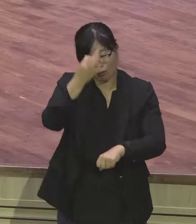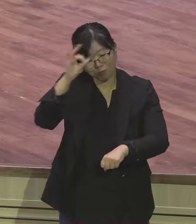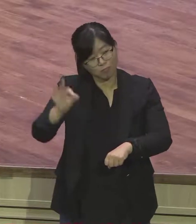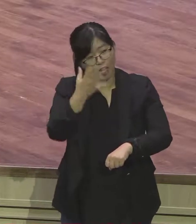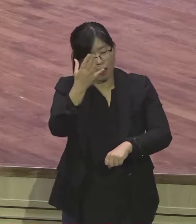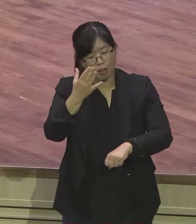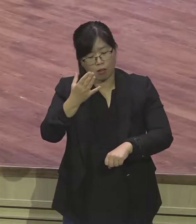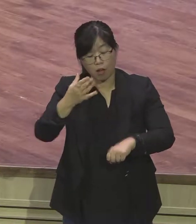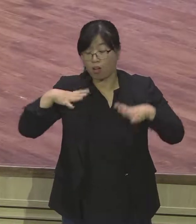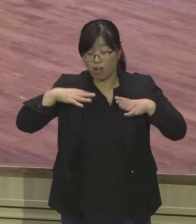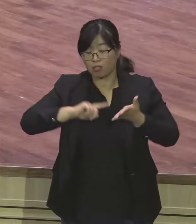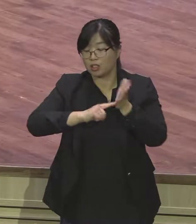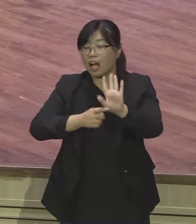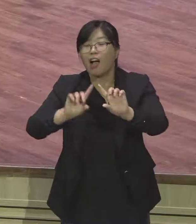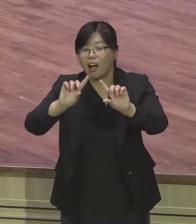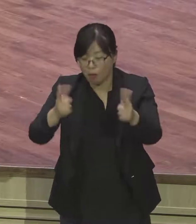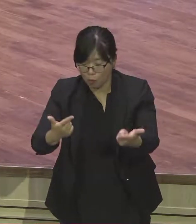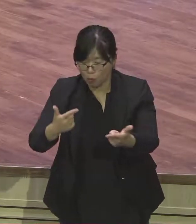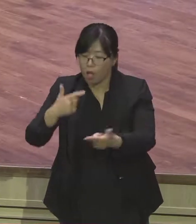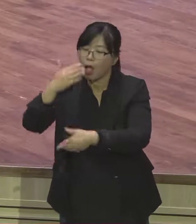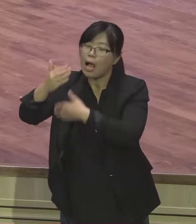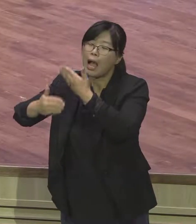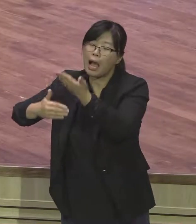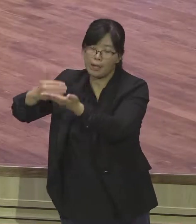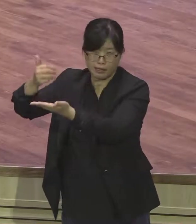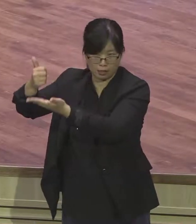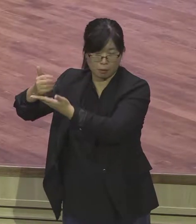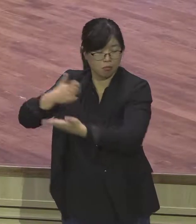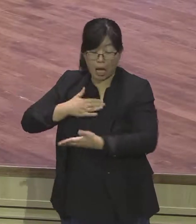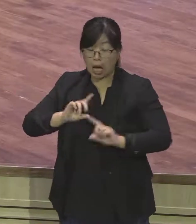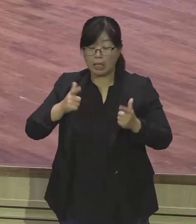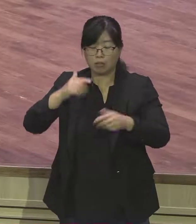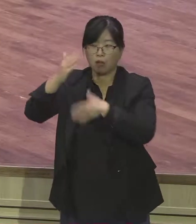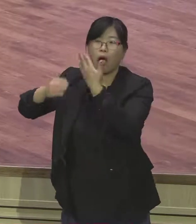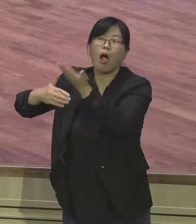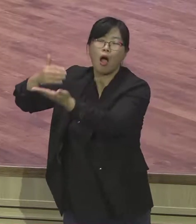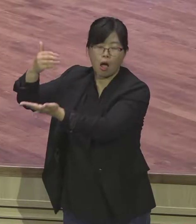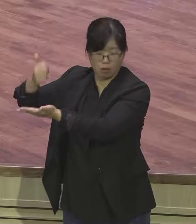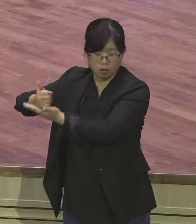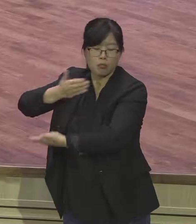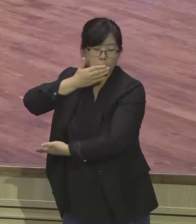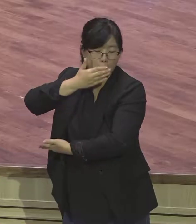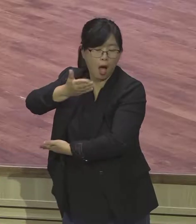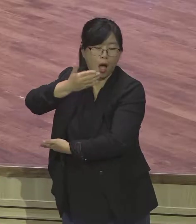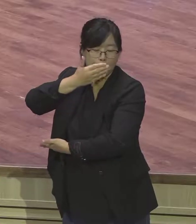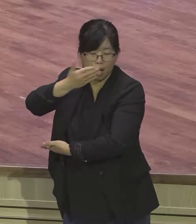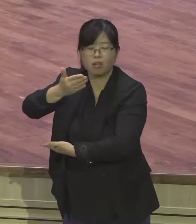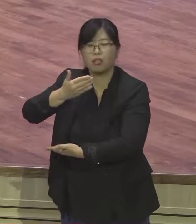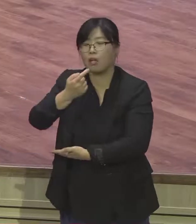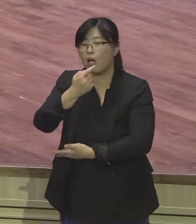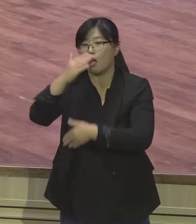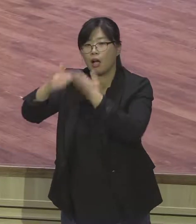만남과 기회를 통해서 하나님을 증거하는 삶을 사시 바랍니다 왜 시험됩니까 나를 무시했다고